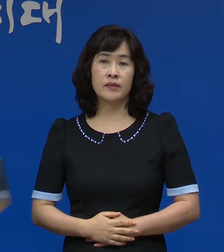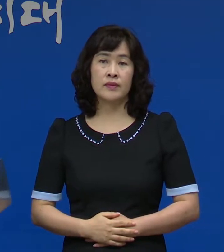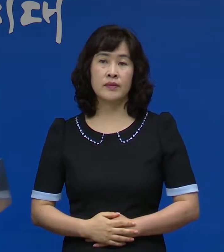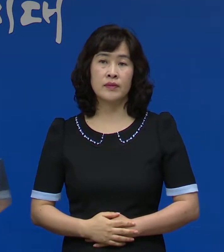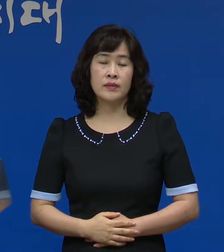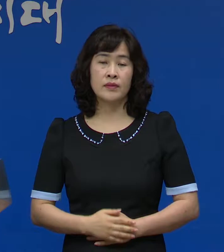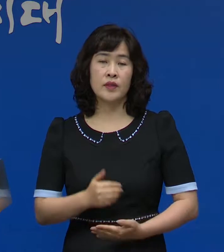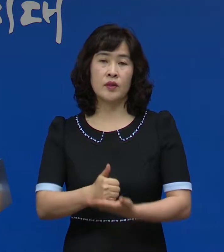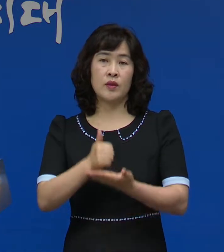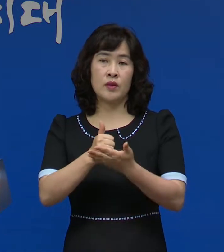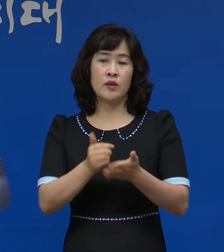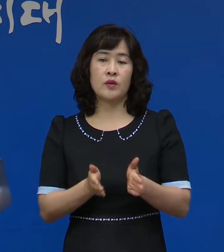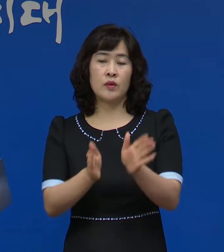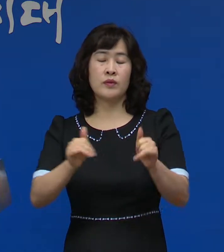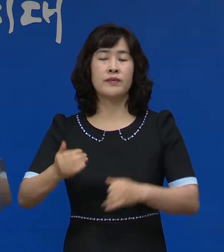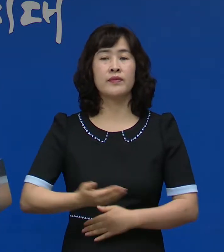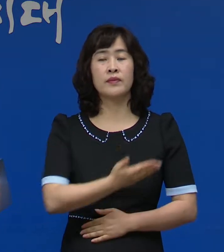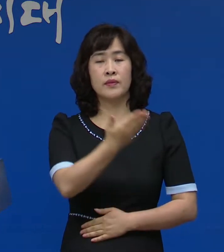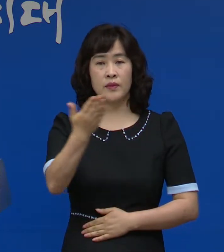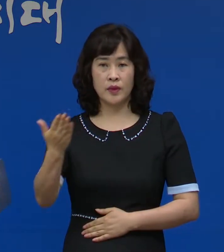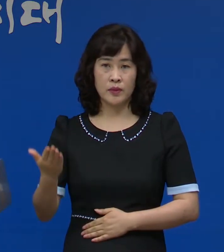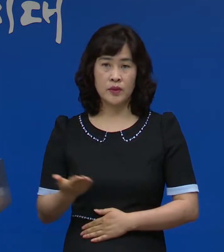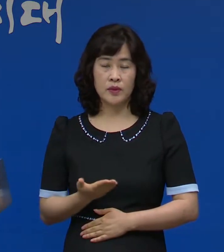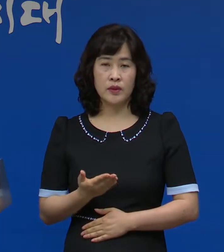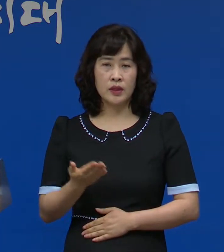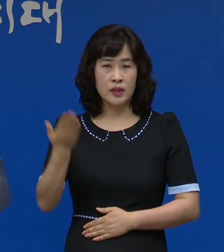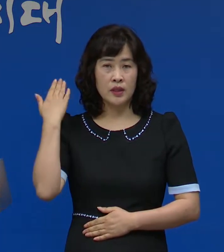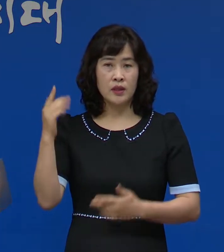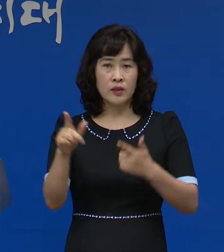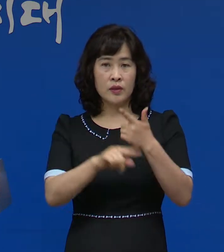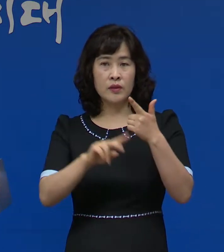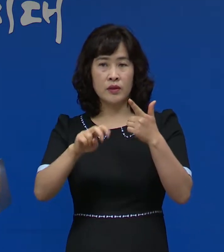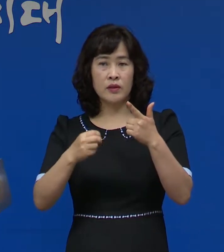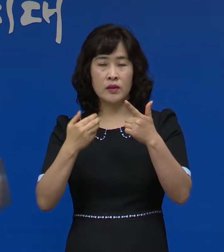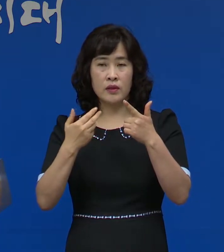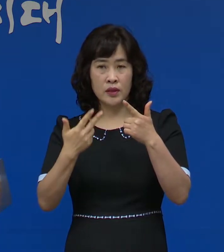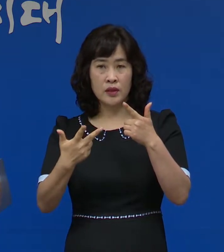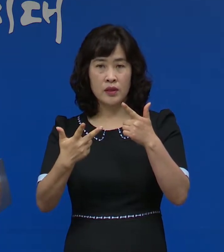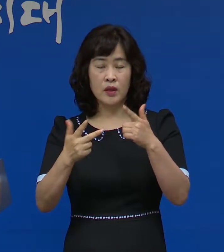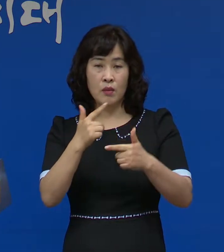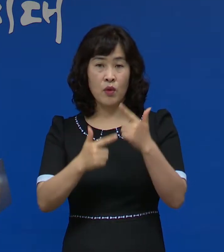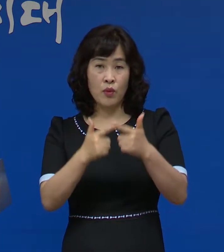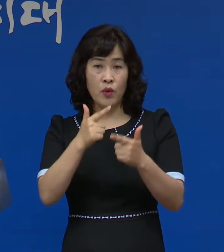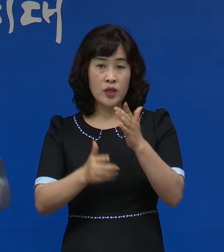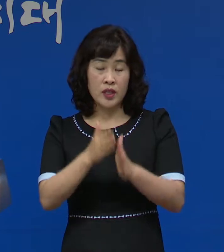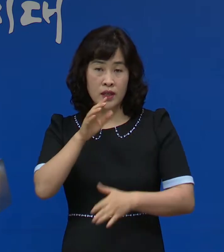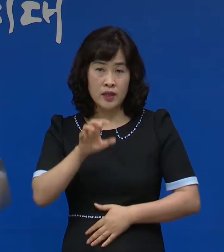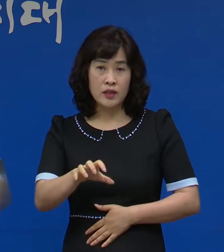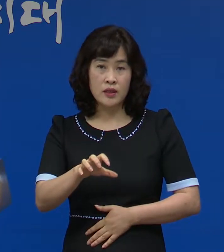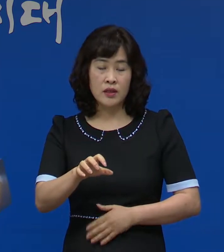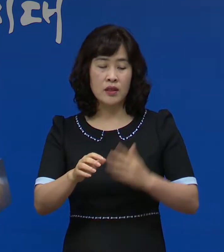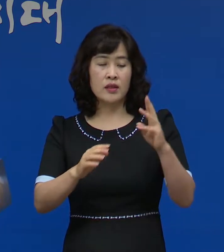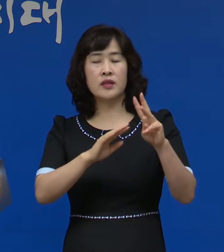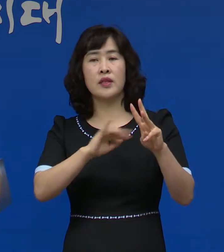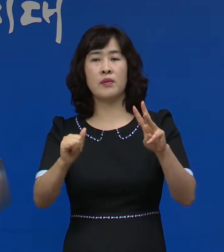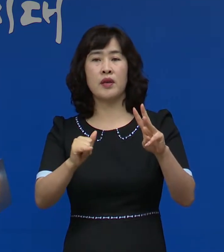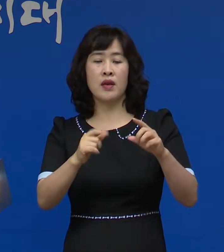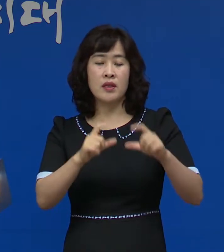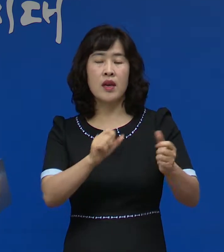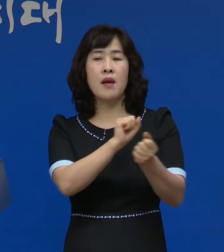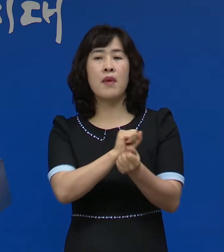존경하는 도민 여러분 지난 6월 27일 목포시에서 3명의